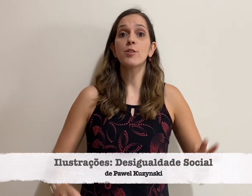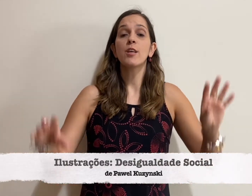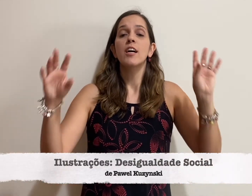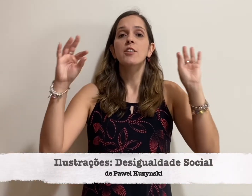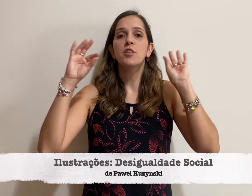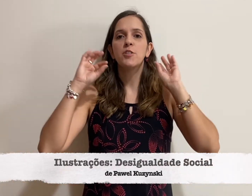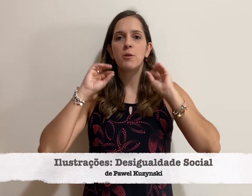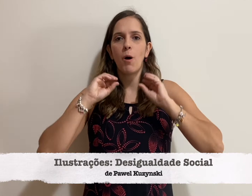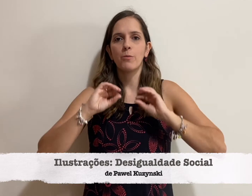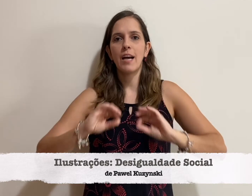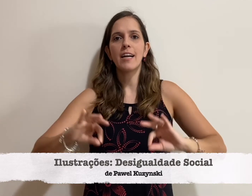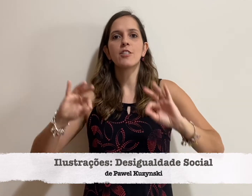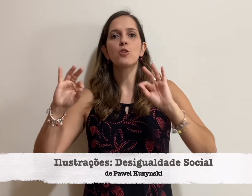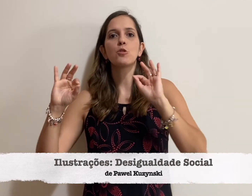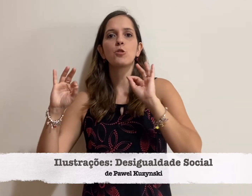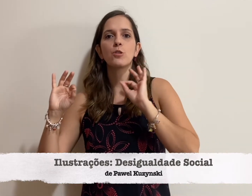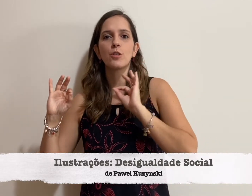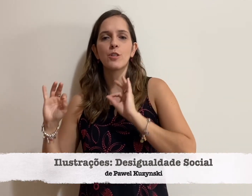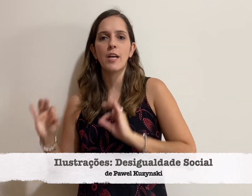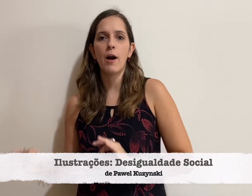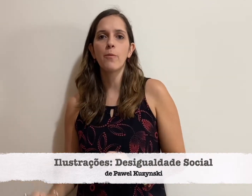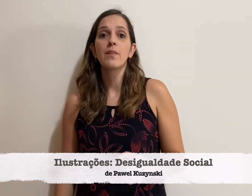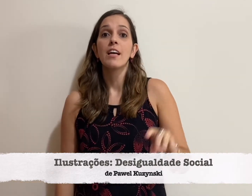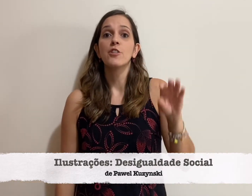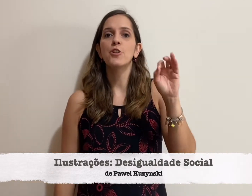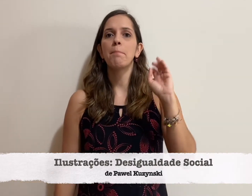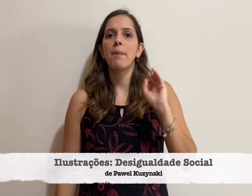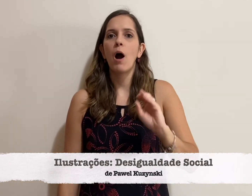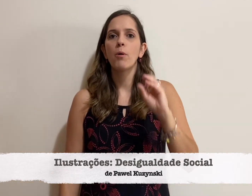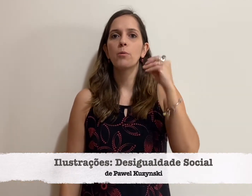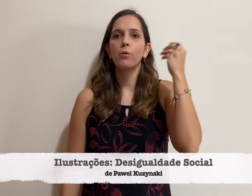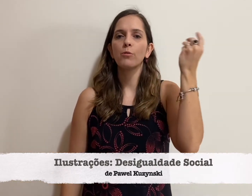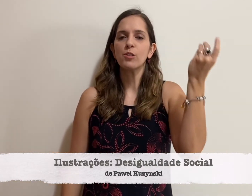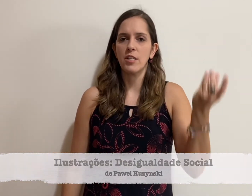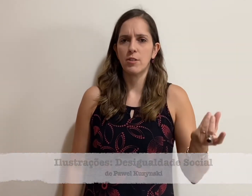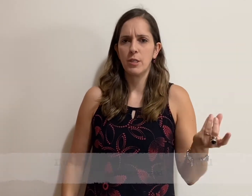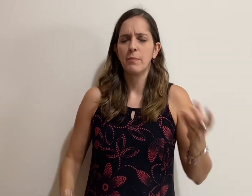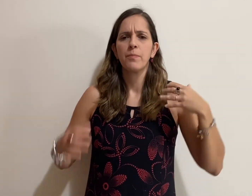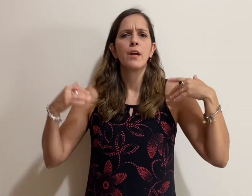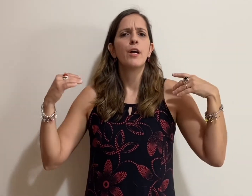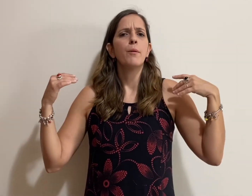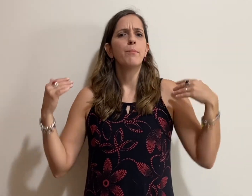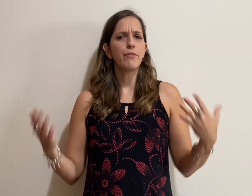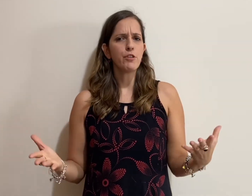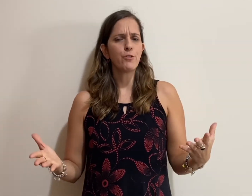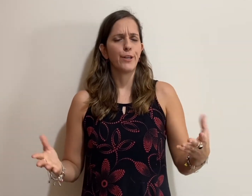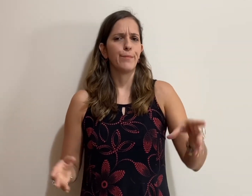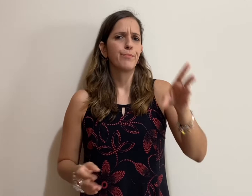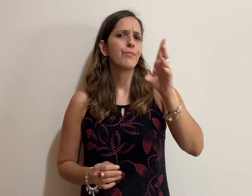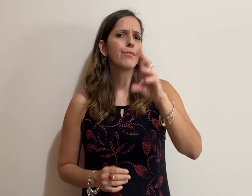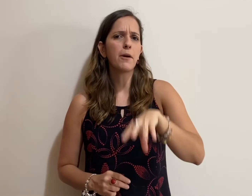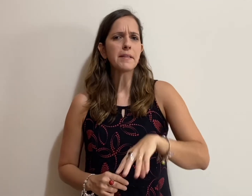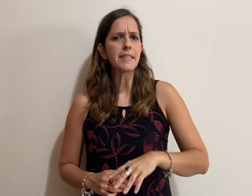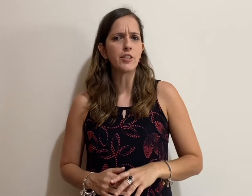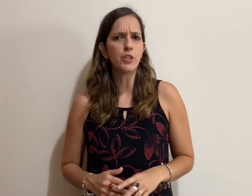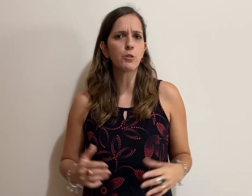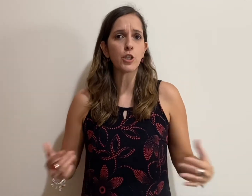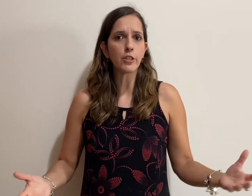Ilustrações Desigualdade Social, de Paulo Kuzinski. Professora, não entendi o título